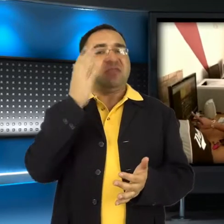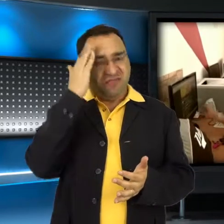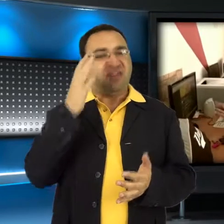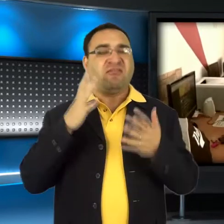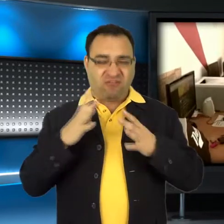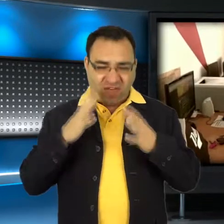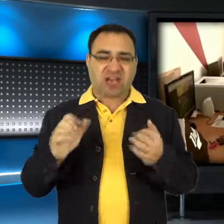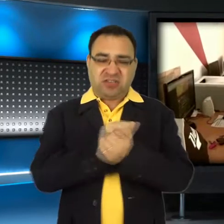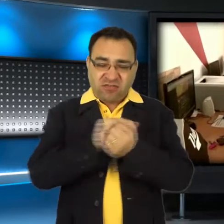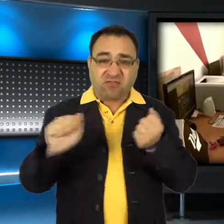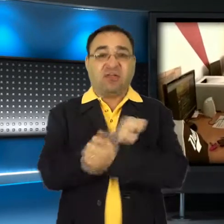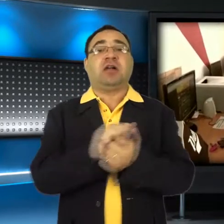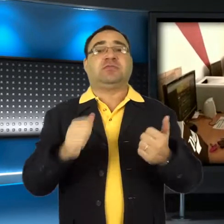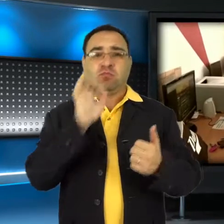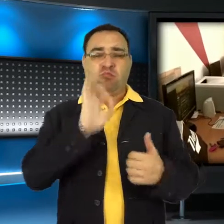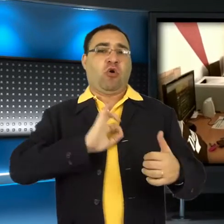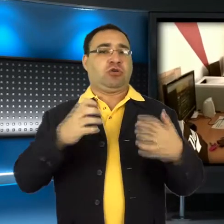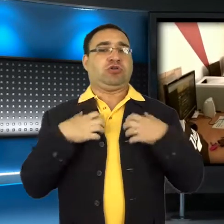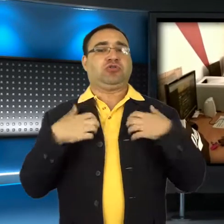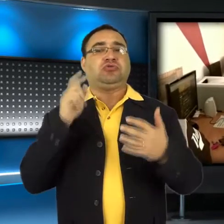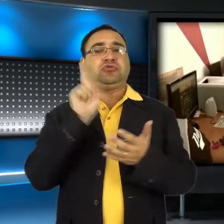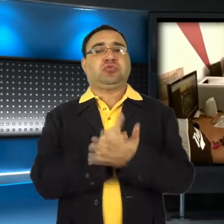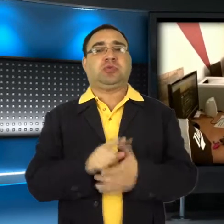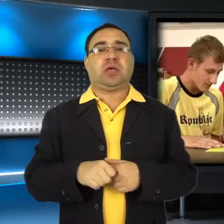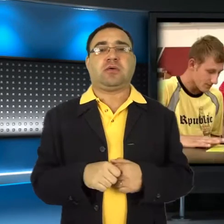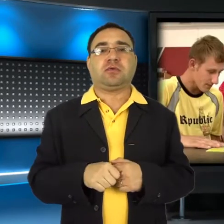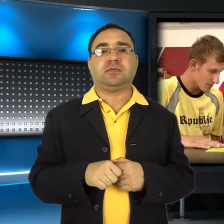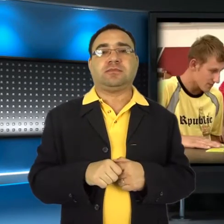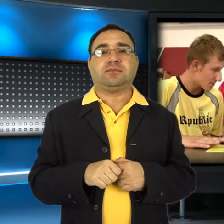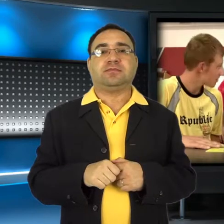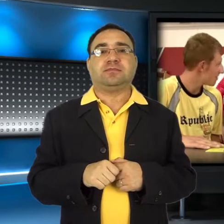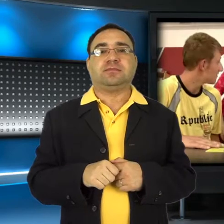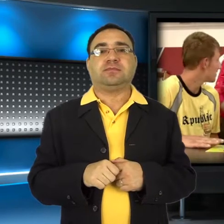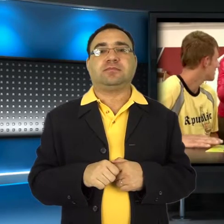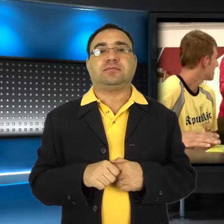przekonani o tym, że warto dać z siebie więcej, by życie mogło dla nich zaprocentować.